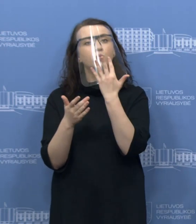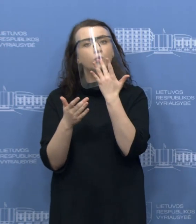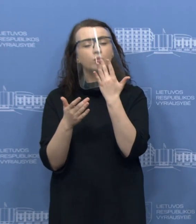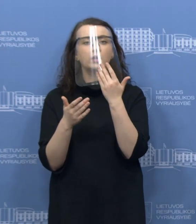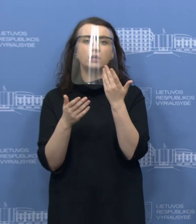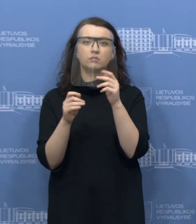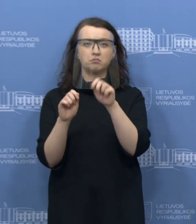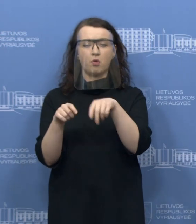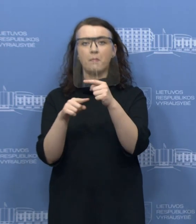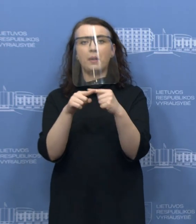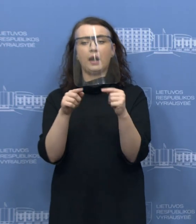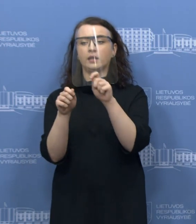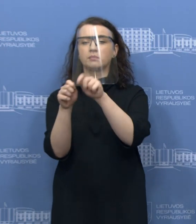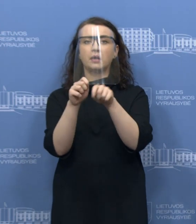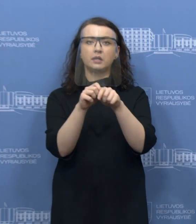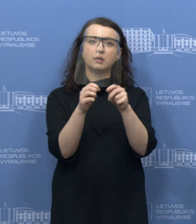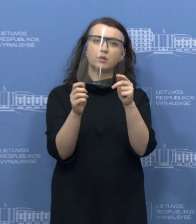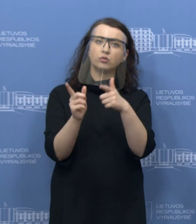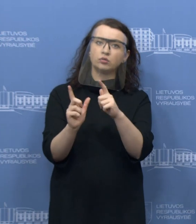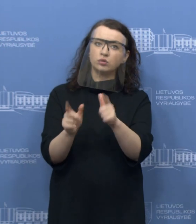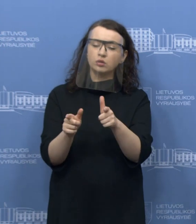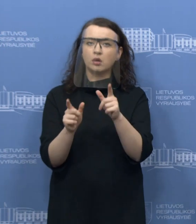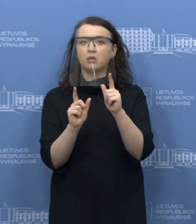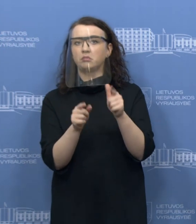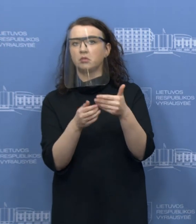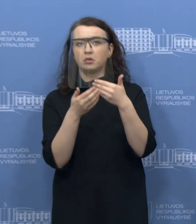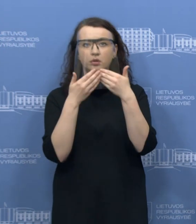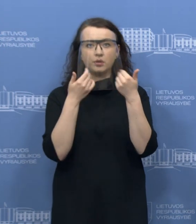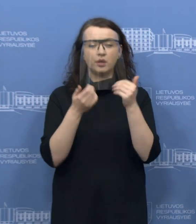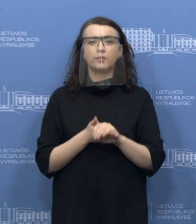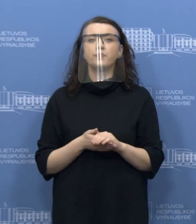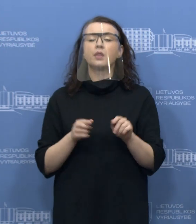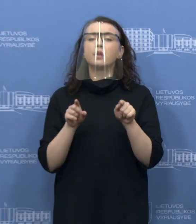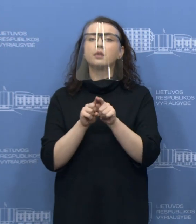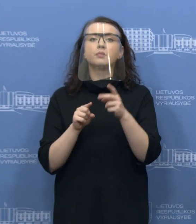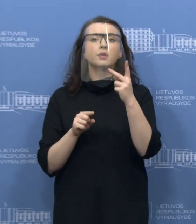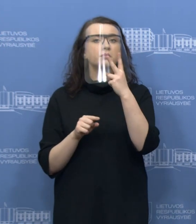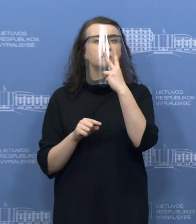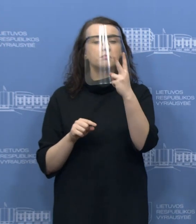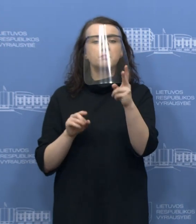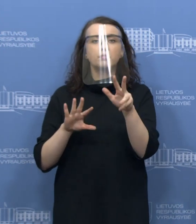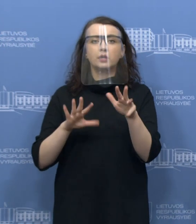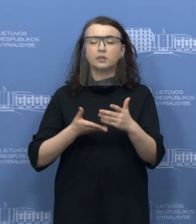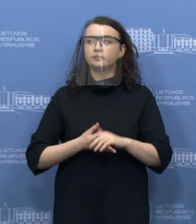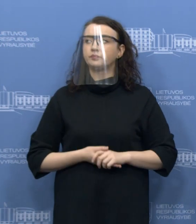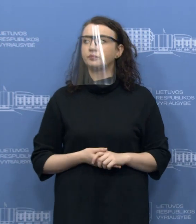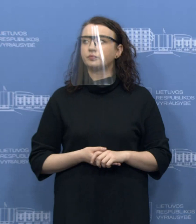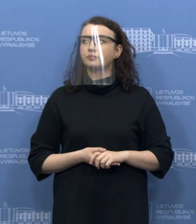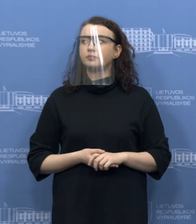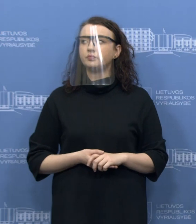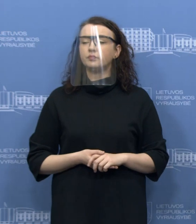biocidinių produktų registras. Ką dar pastebime šiuo metu, tai kad yra